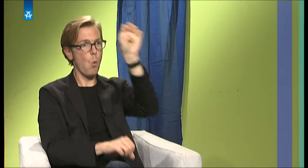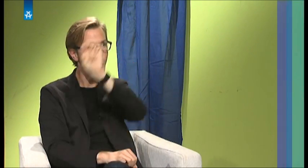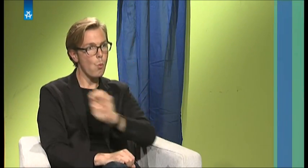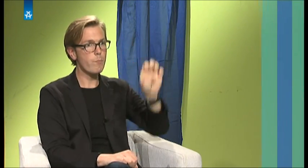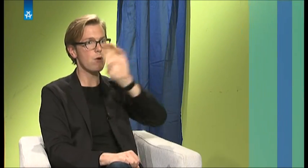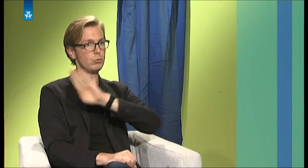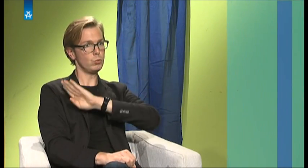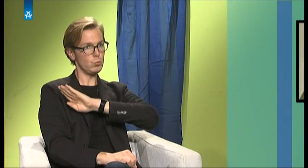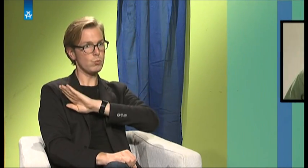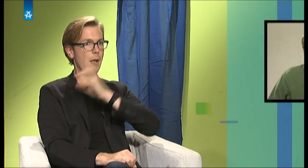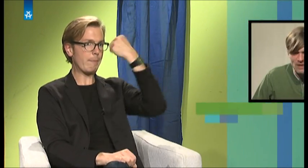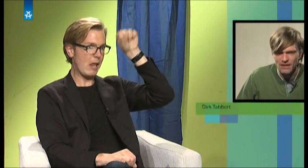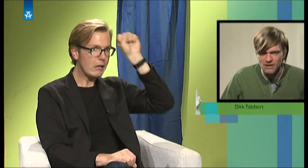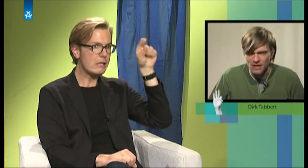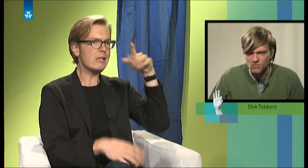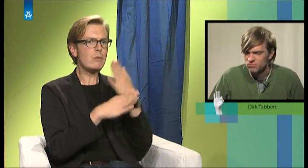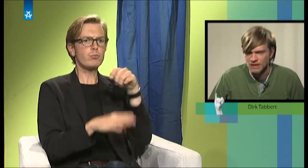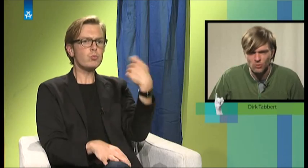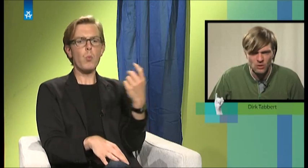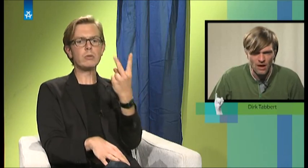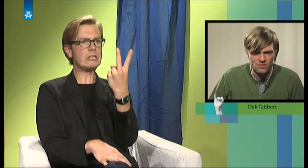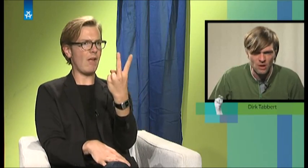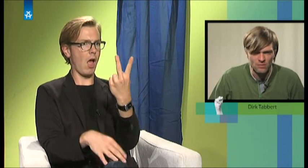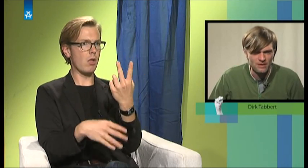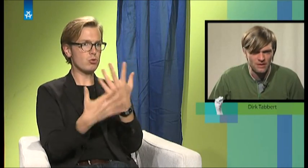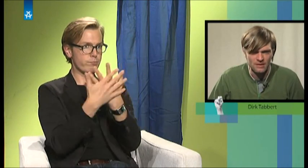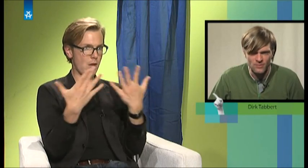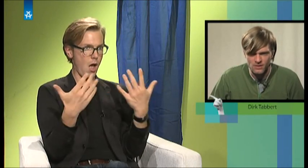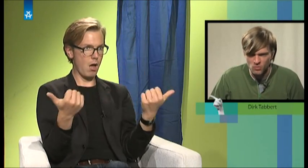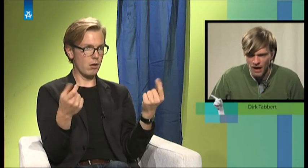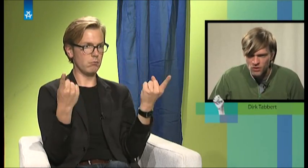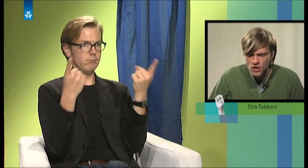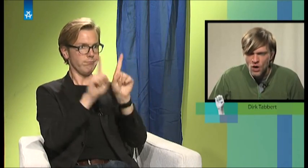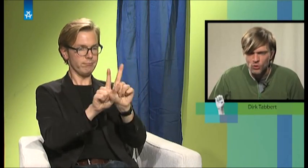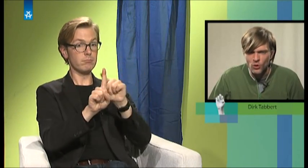zwei Sprachen, die angeboten werden. Also als Muttersprache zum Beispiel, weiß ich nicht, in dem Fall ist es Spanisch und Deutsch. Deutsch.